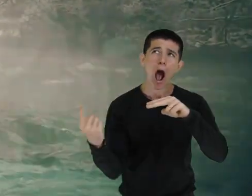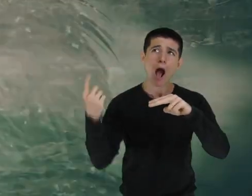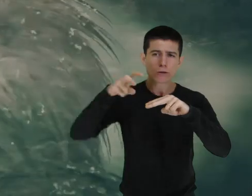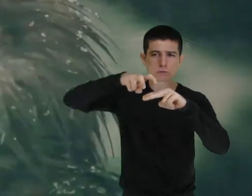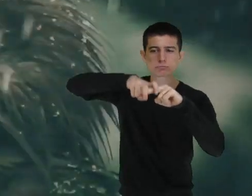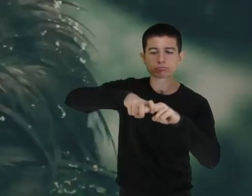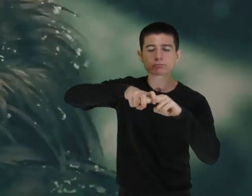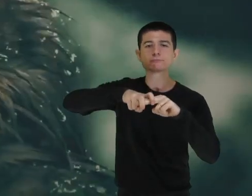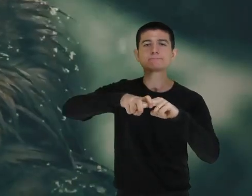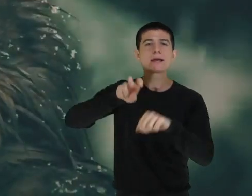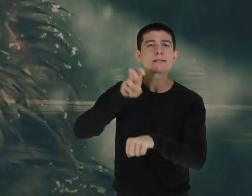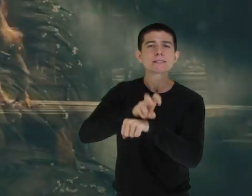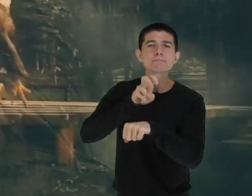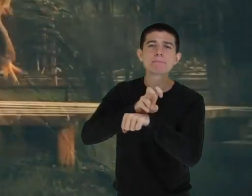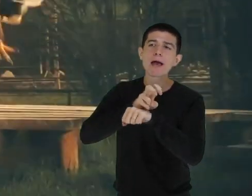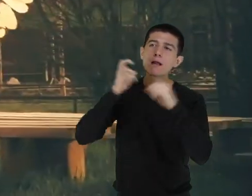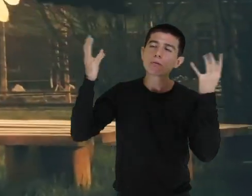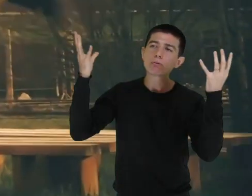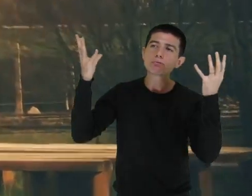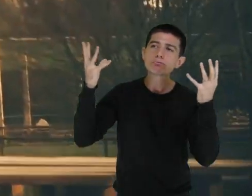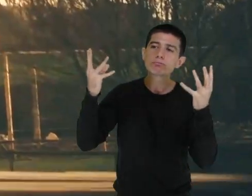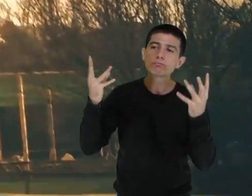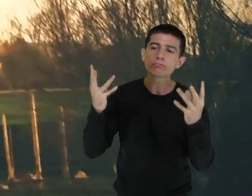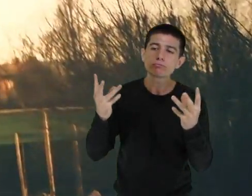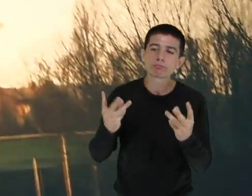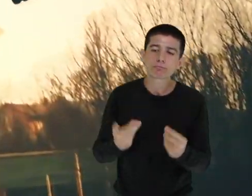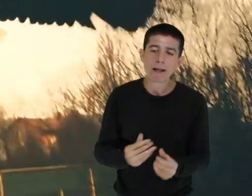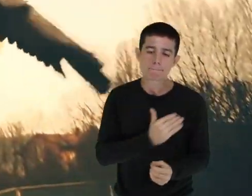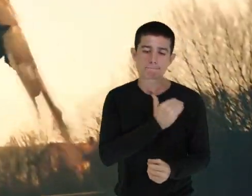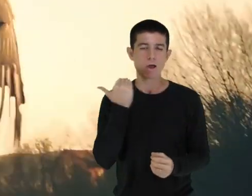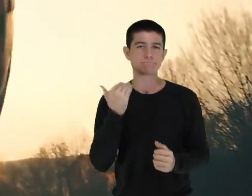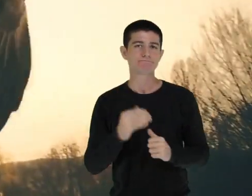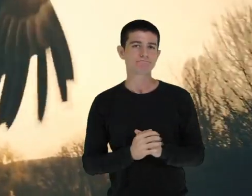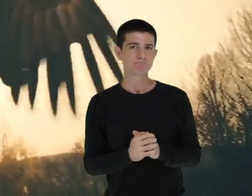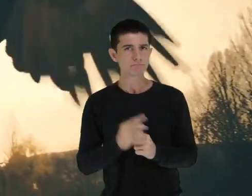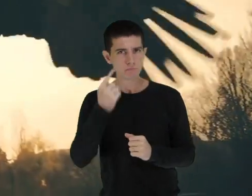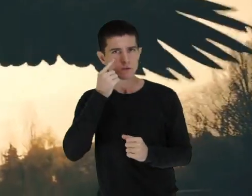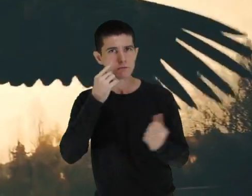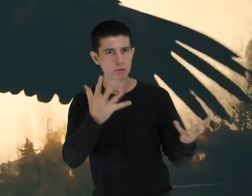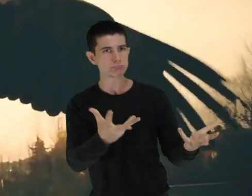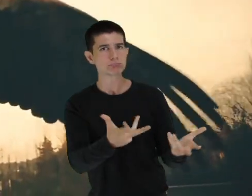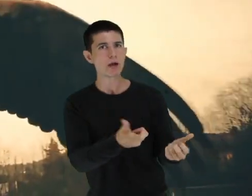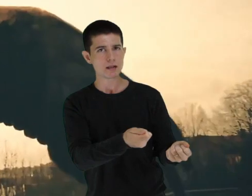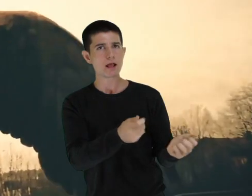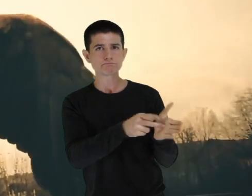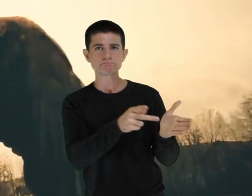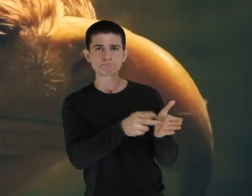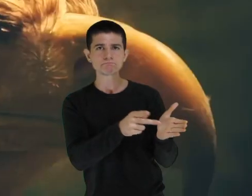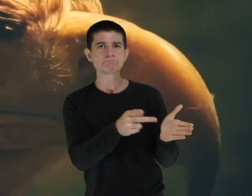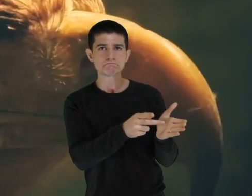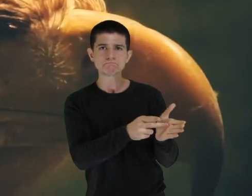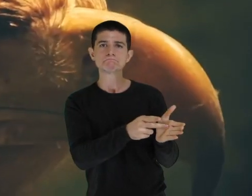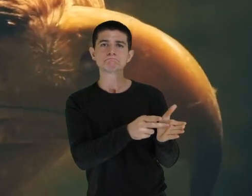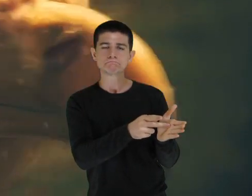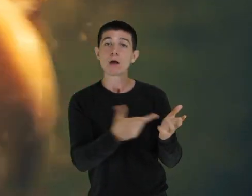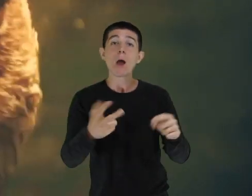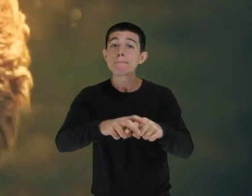esperam resignadamente o momento final. Até para morrer elas são extraordinárias. Talvez por isso o profeta